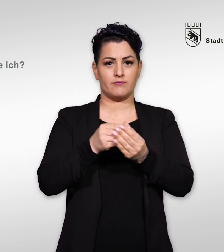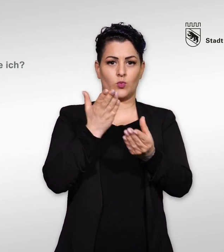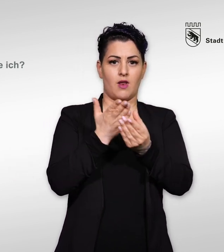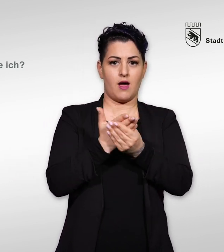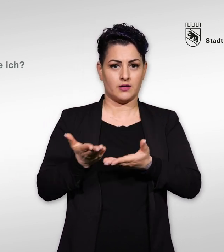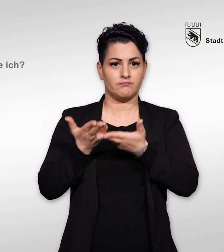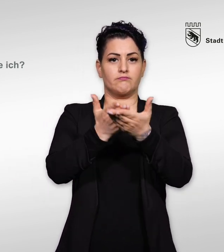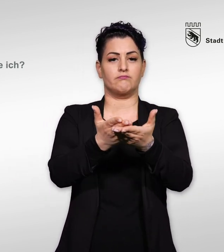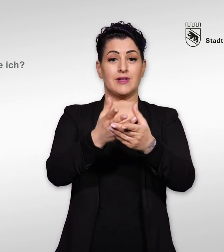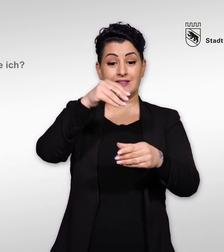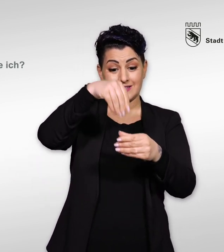auch das Antwortkuvert.